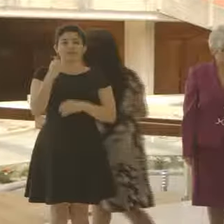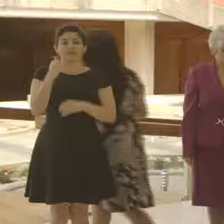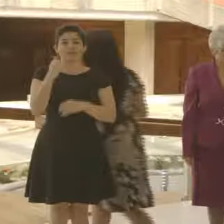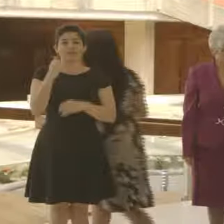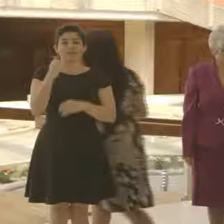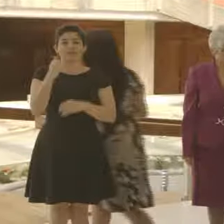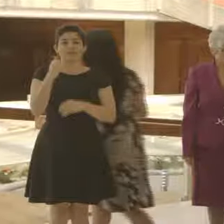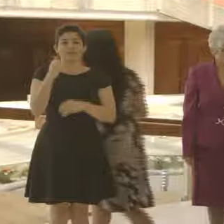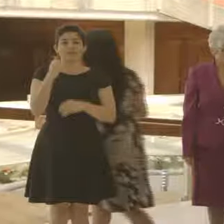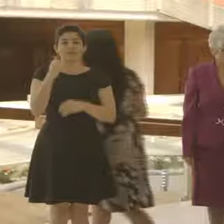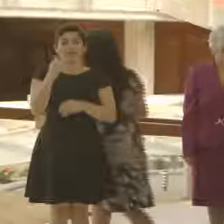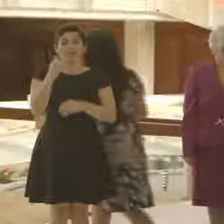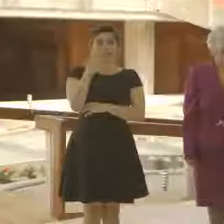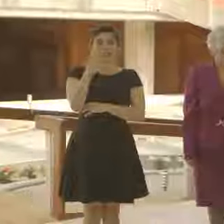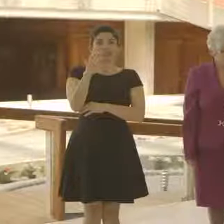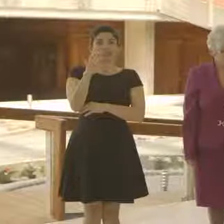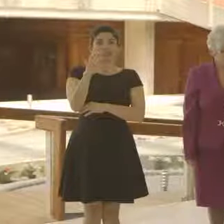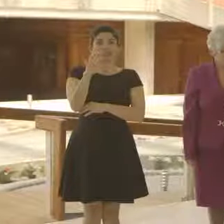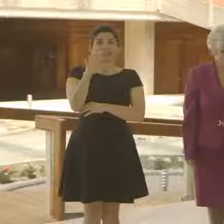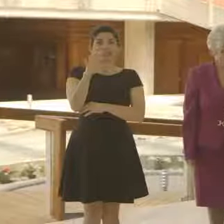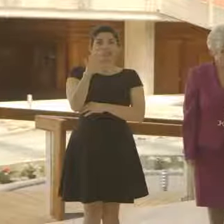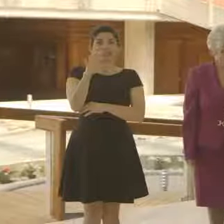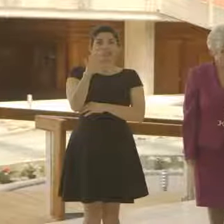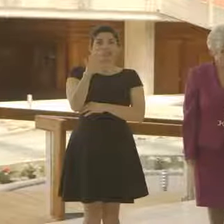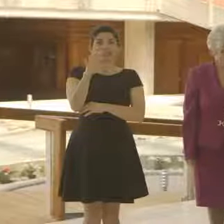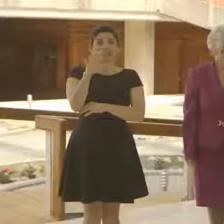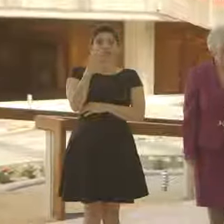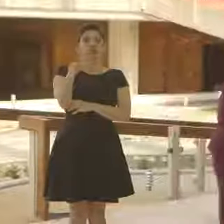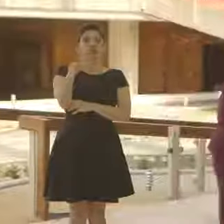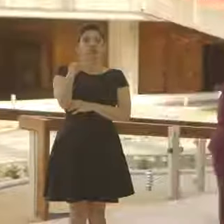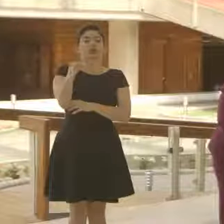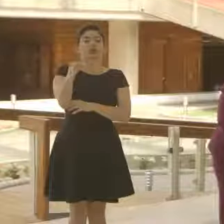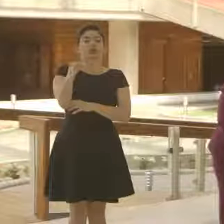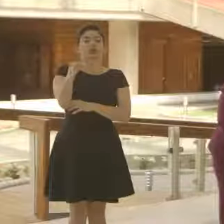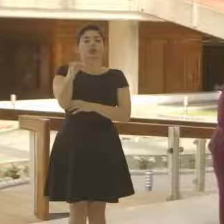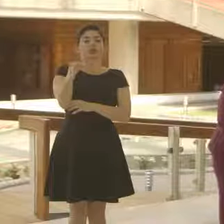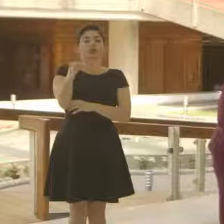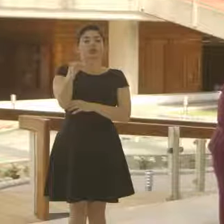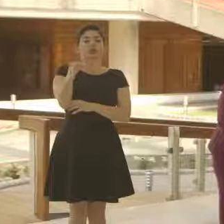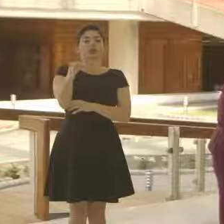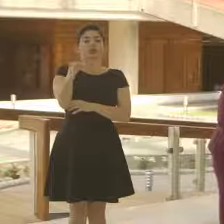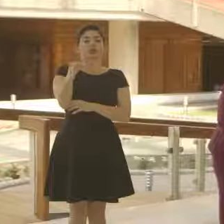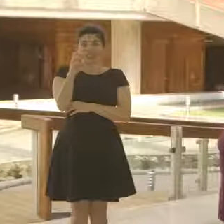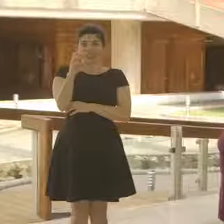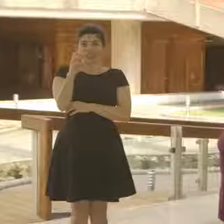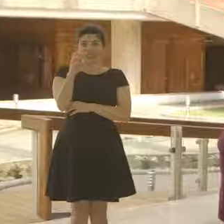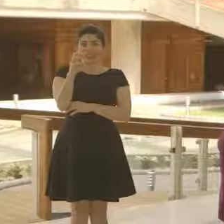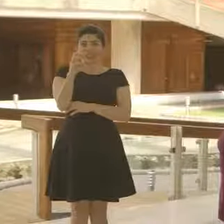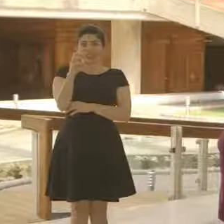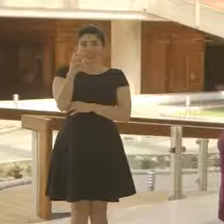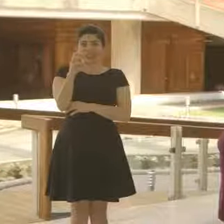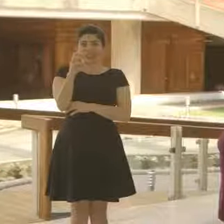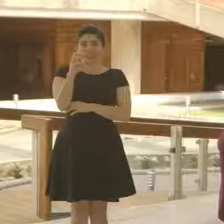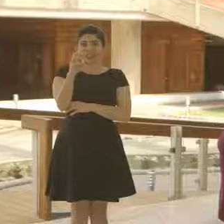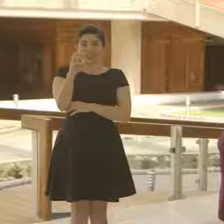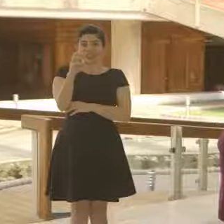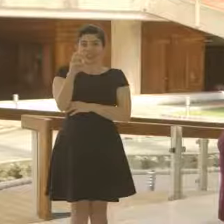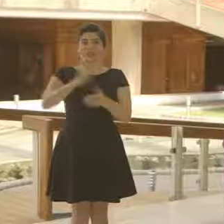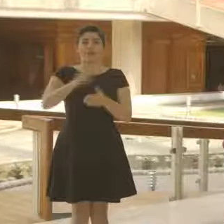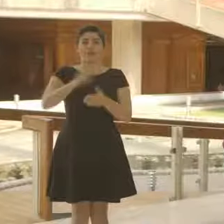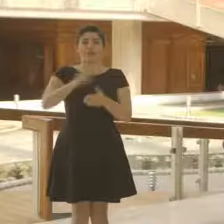3.750 colonos para los próximos dos semestres. Firma la señora ministra de Hacienda.